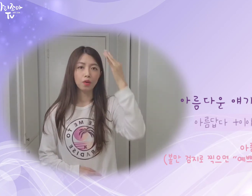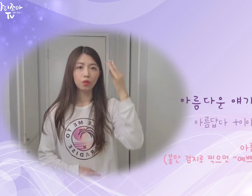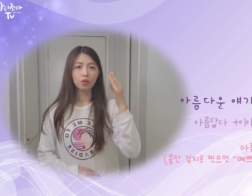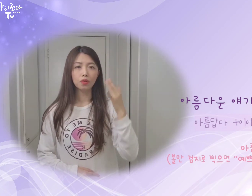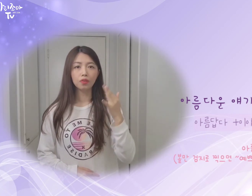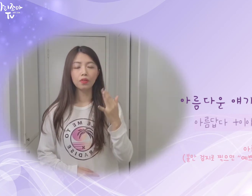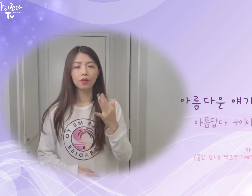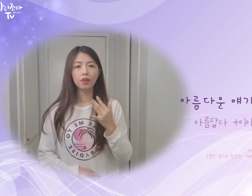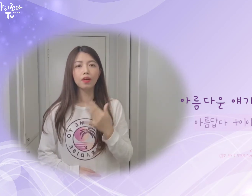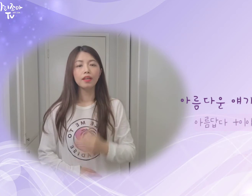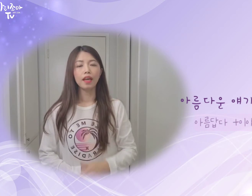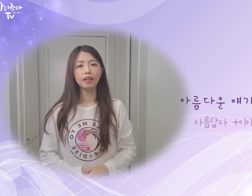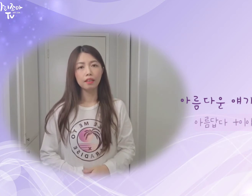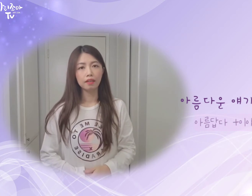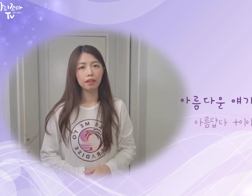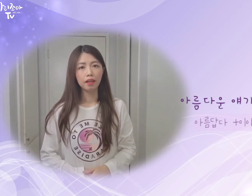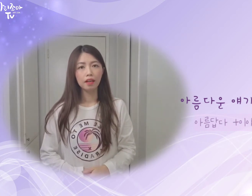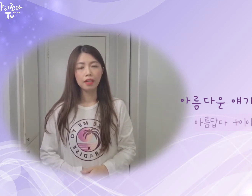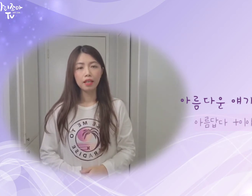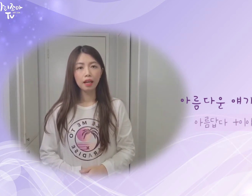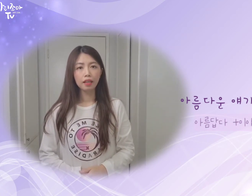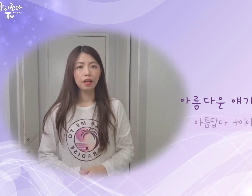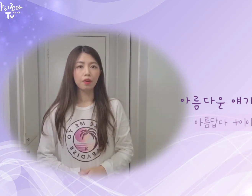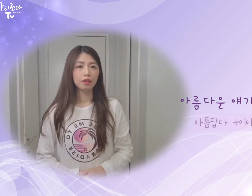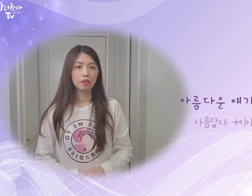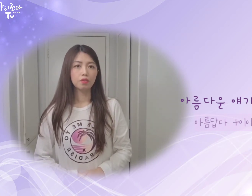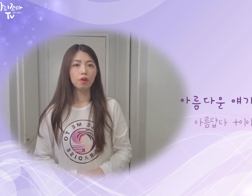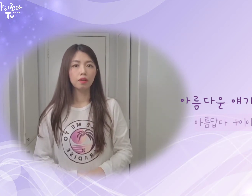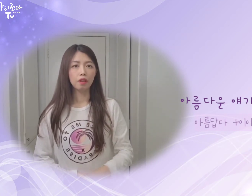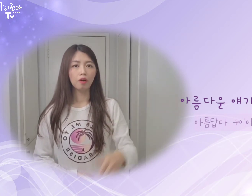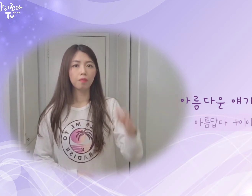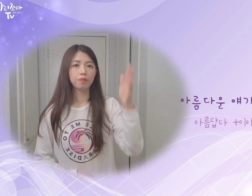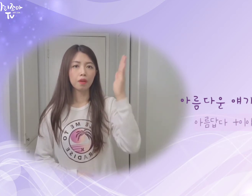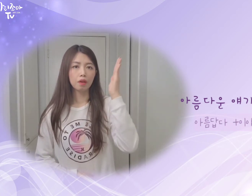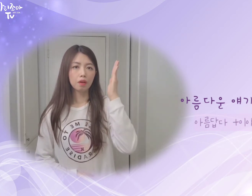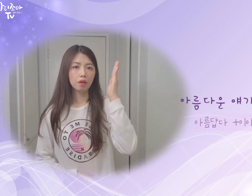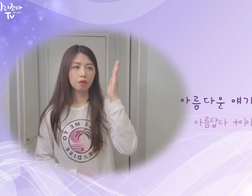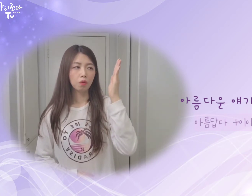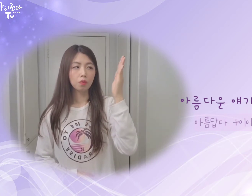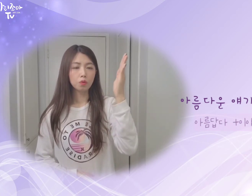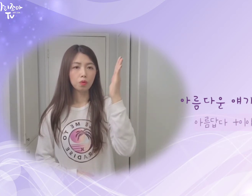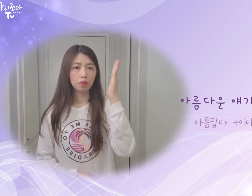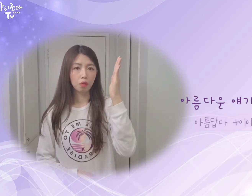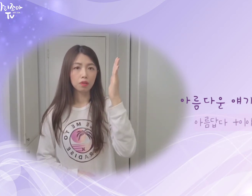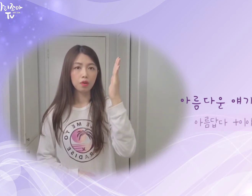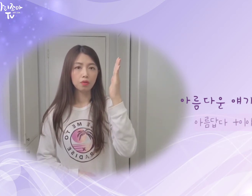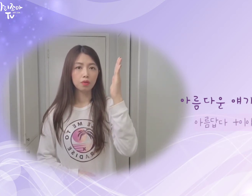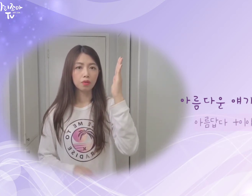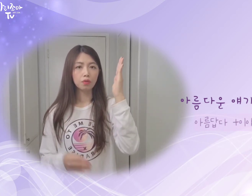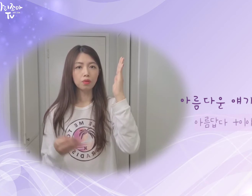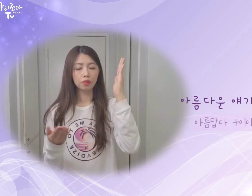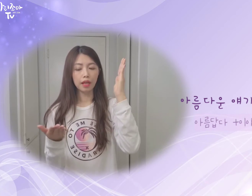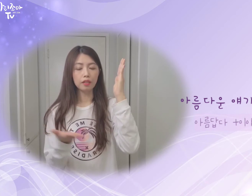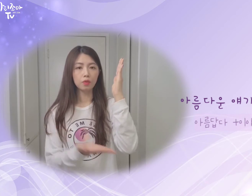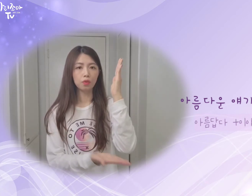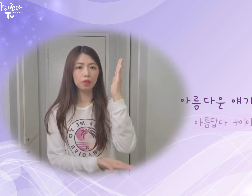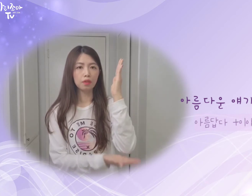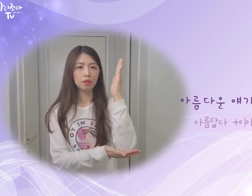아름다운 얘기들을. 이야기. 한 뜻의 수어는요. 오른손은 이렇게 세워주시고 다른 손은